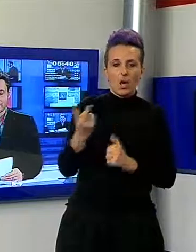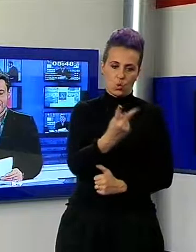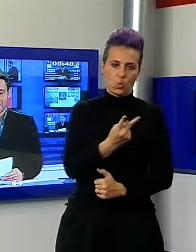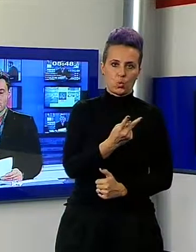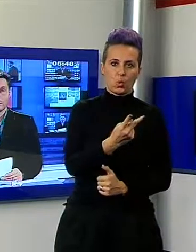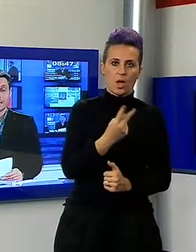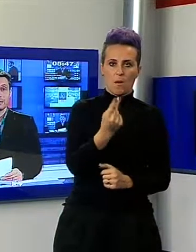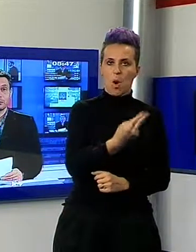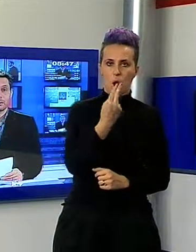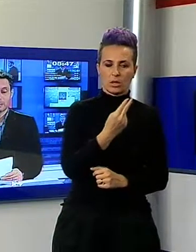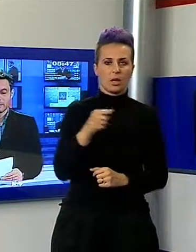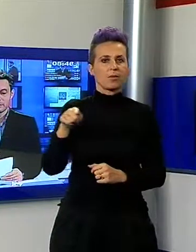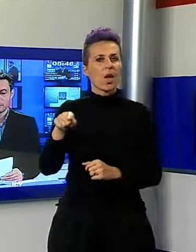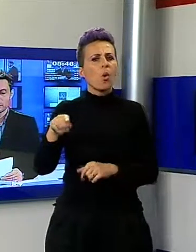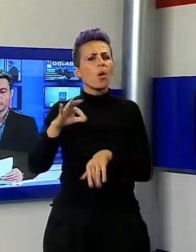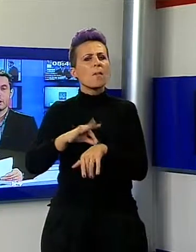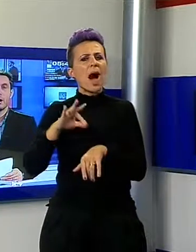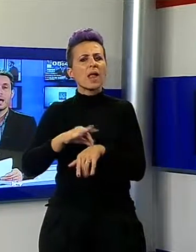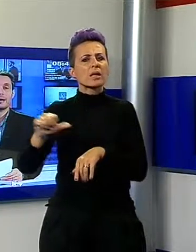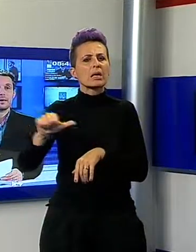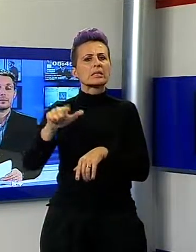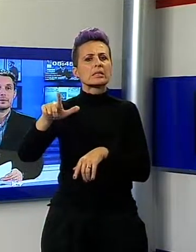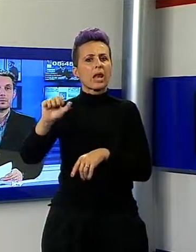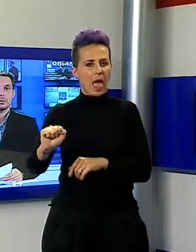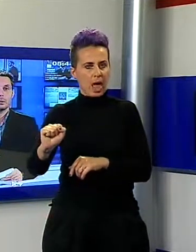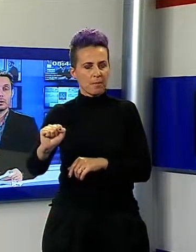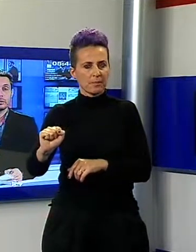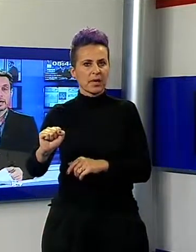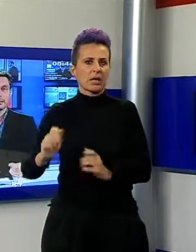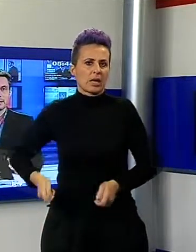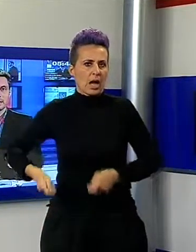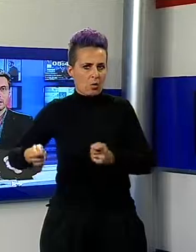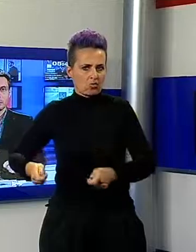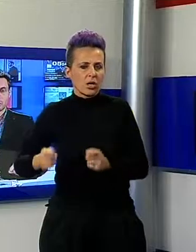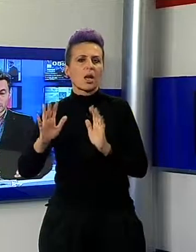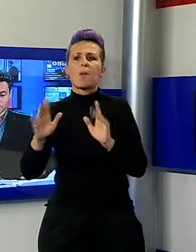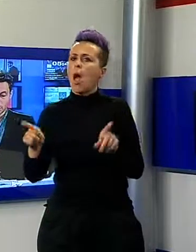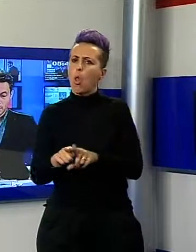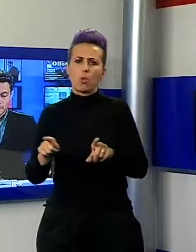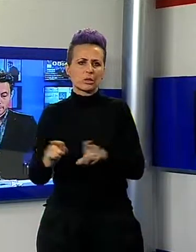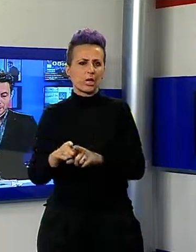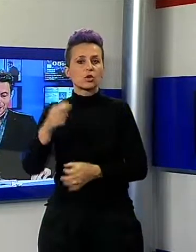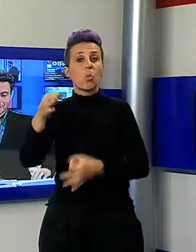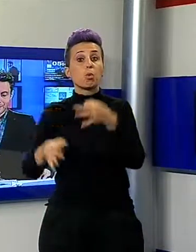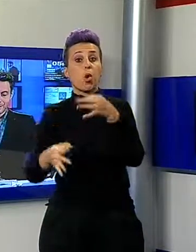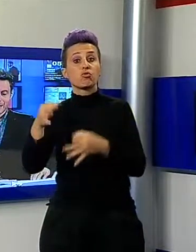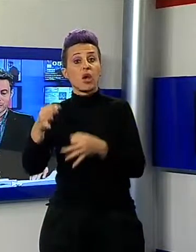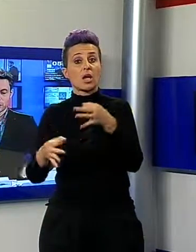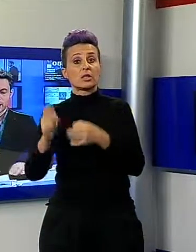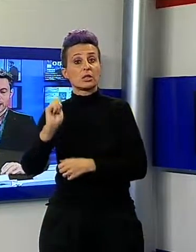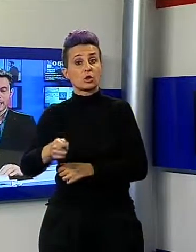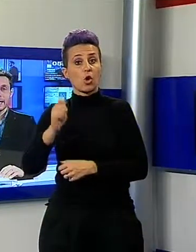SLA, nonostante i suoi problemi fisici, però ha sempre seguito le udienze del processo per la